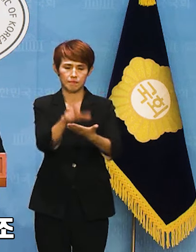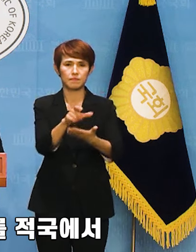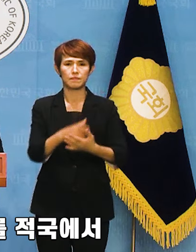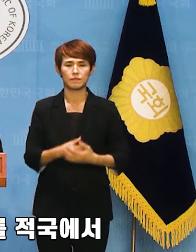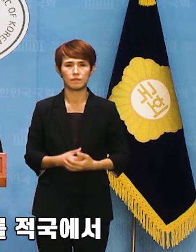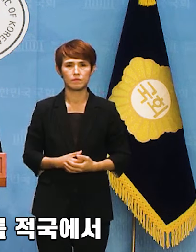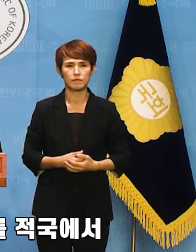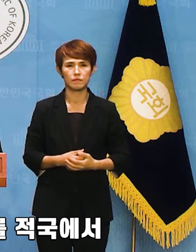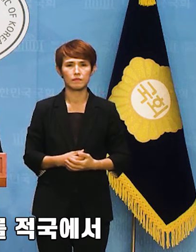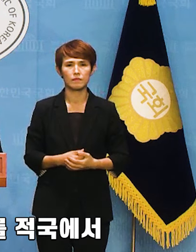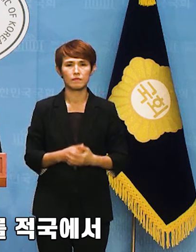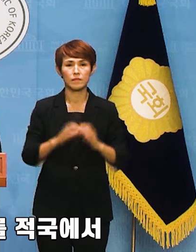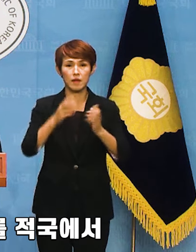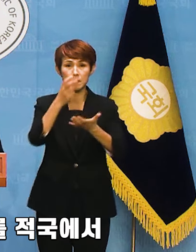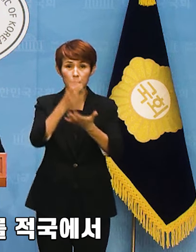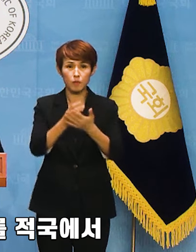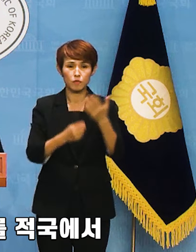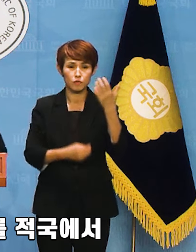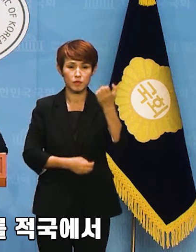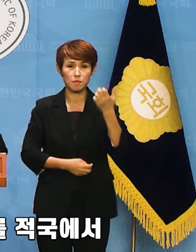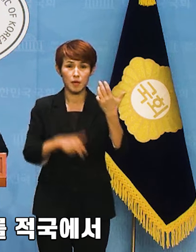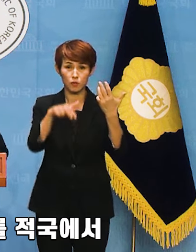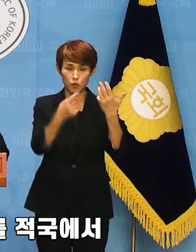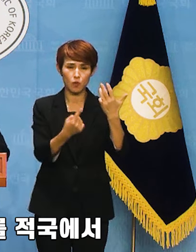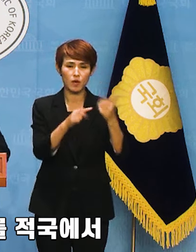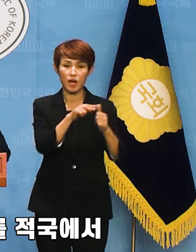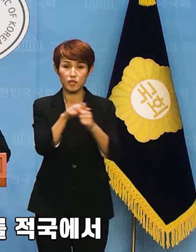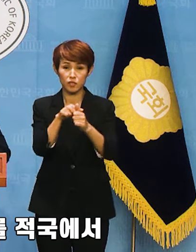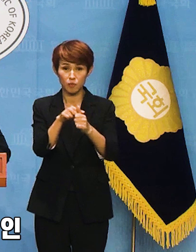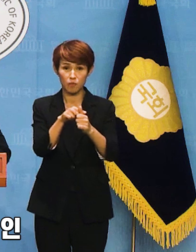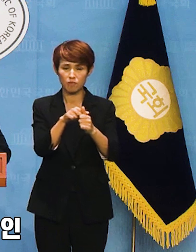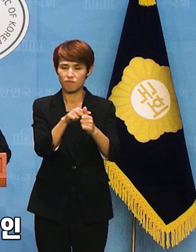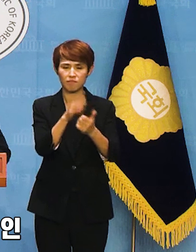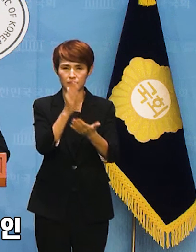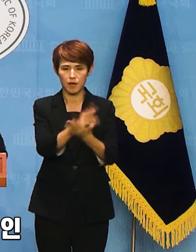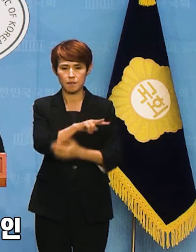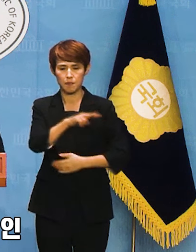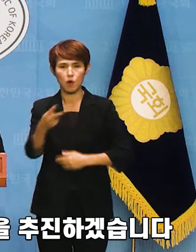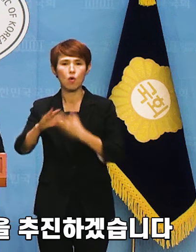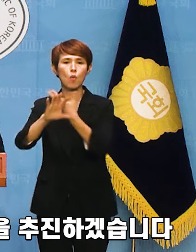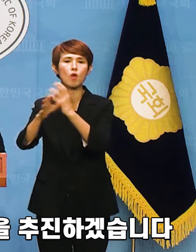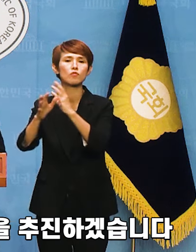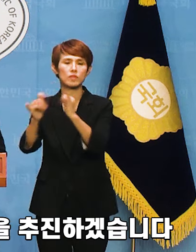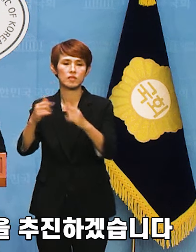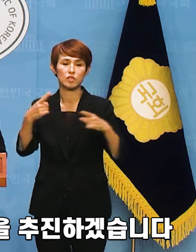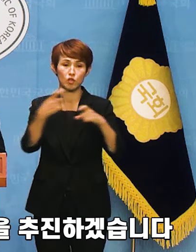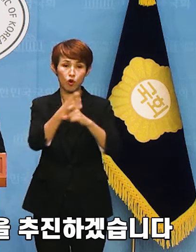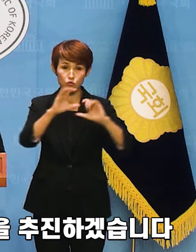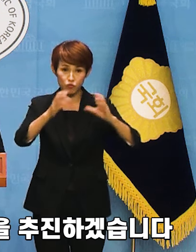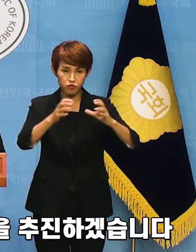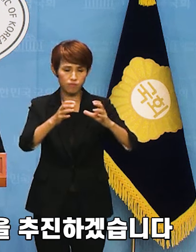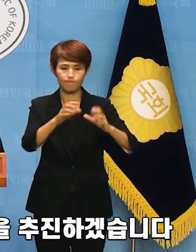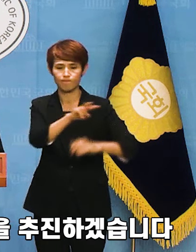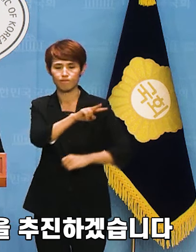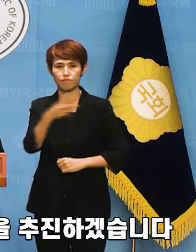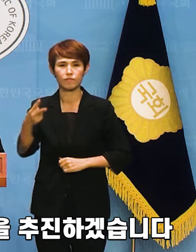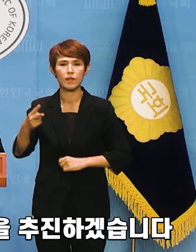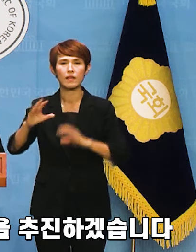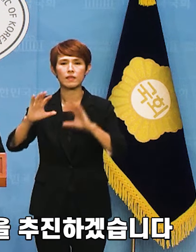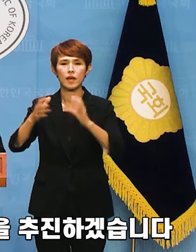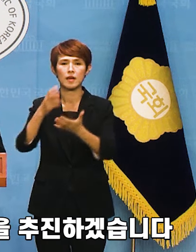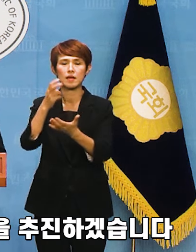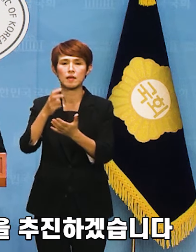간첩죄의 적용 범위를 적국에서 외국 및 외국인 단체 등으로 확대하는